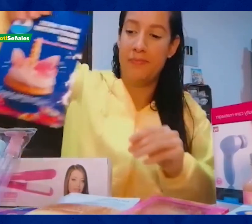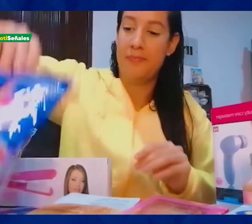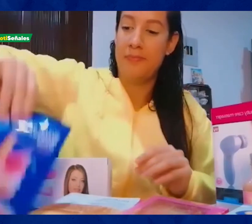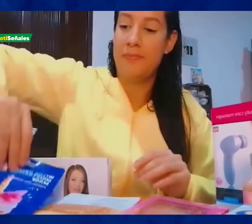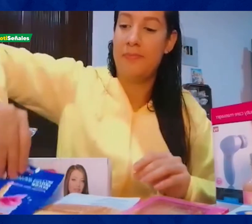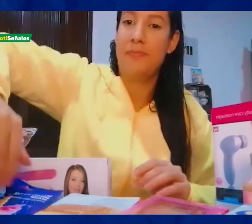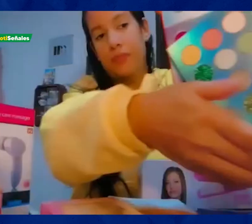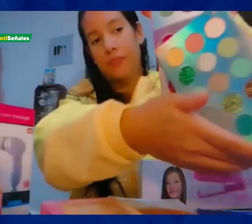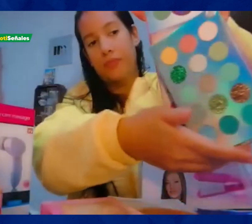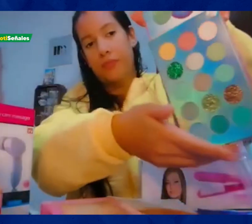Este otro.